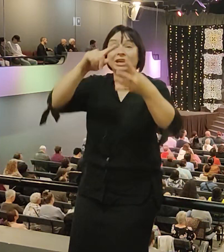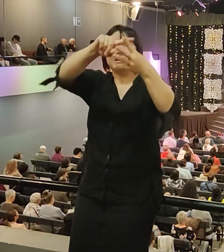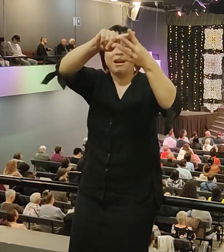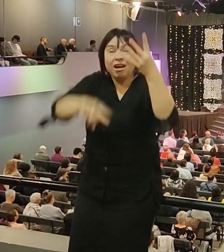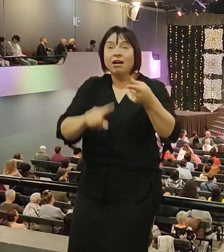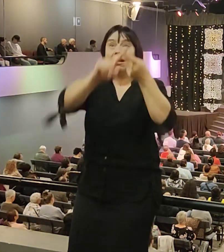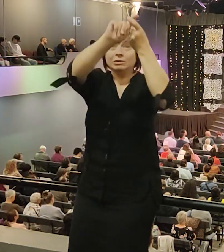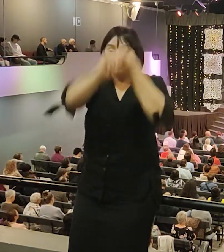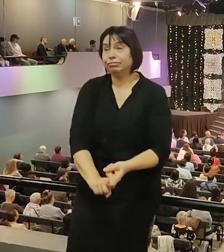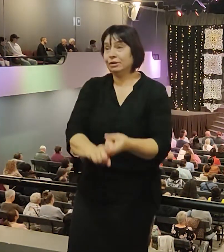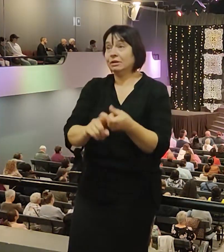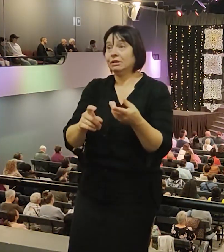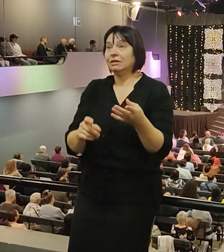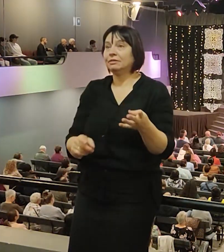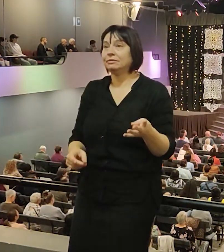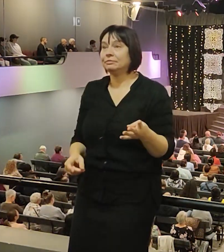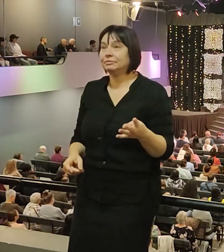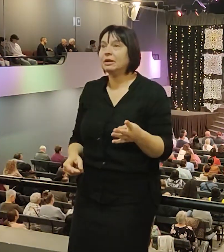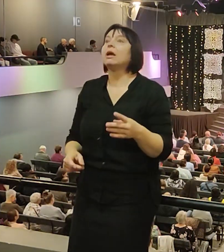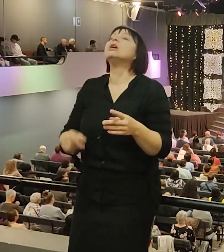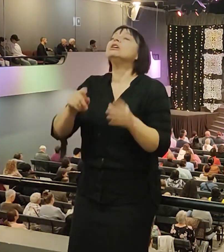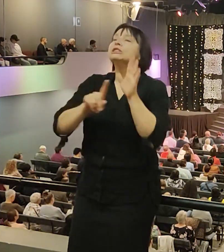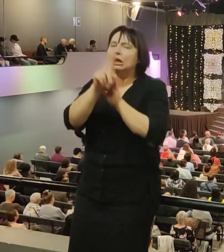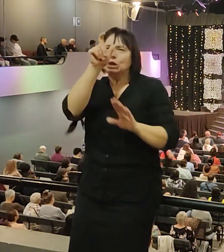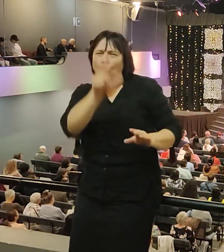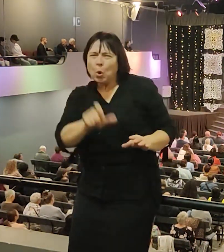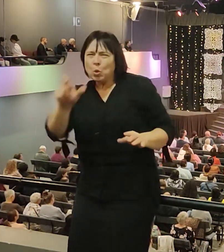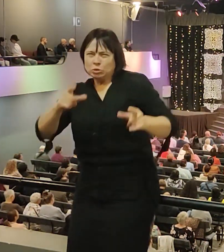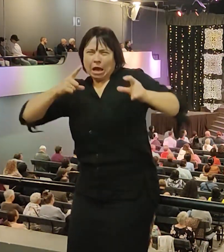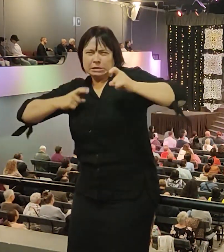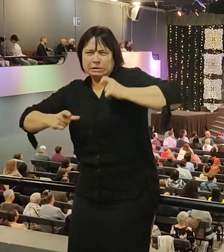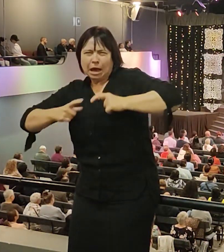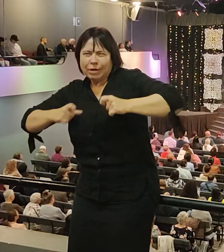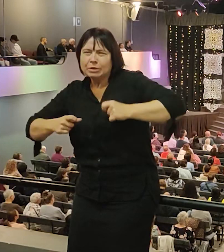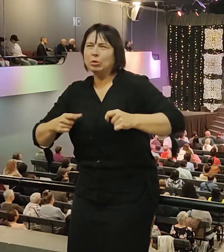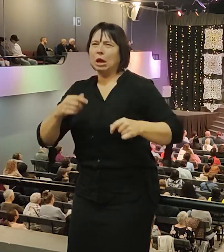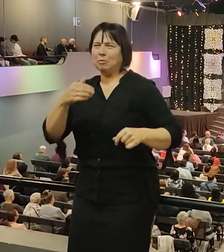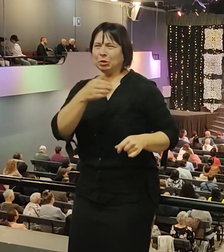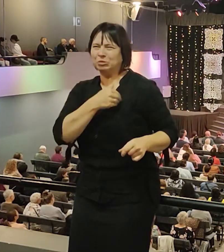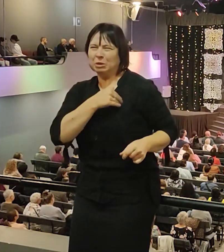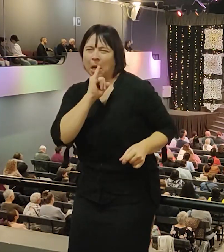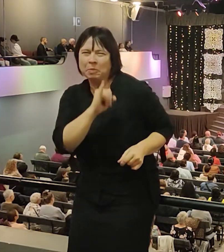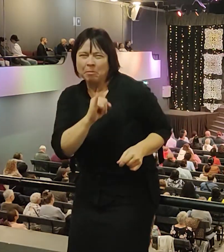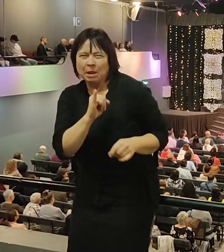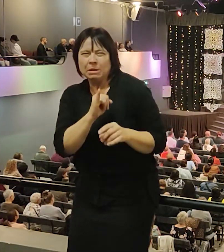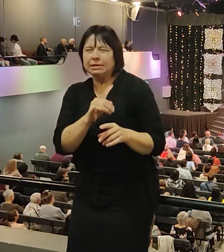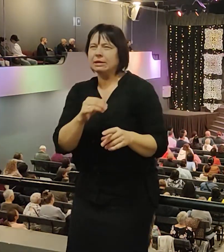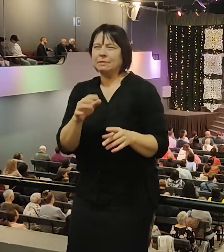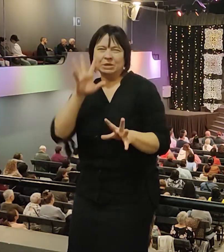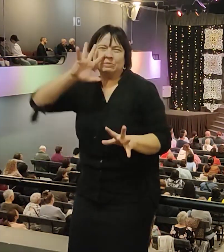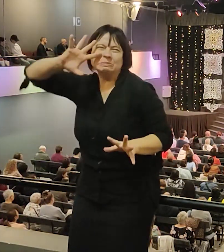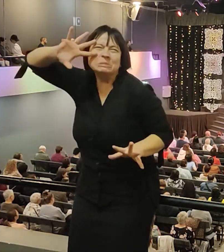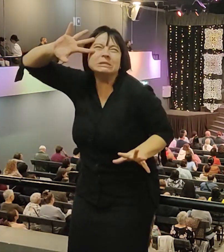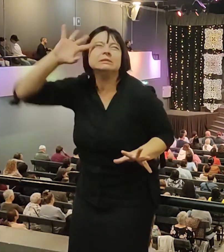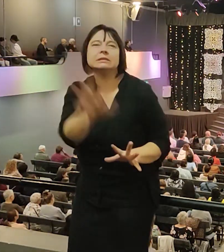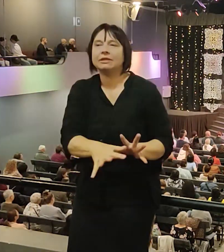Так и в нашей жизни до сегодняшнего дня. Сначала завидуют люди. Потом недоброжелательность. Потом ненависть.